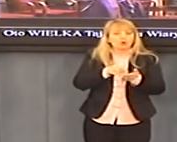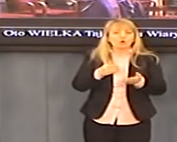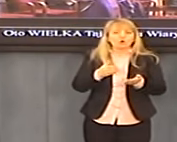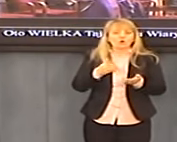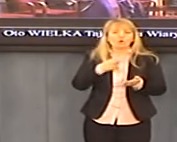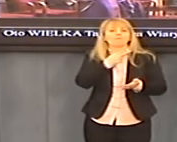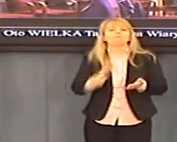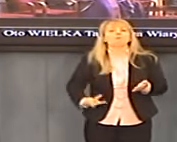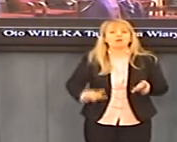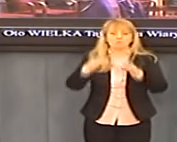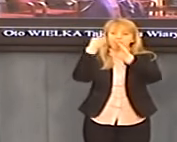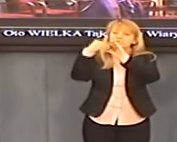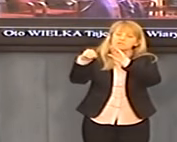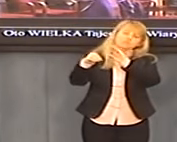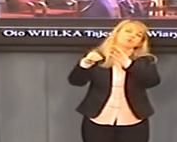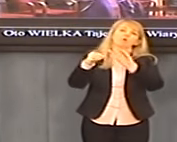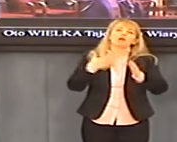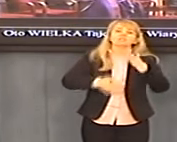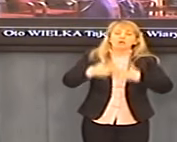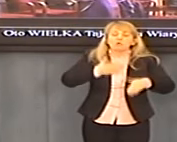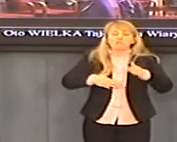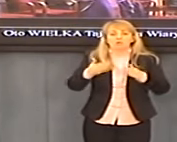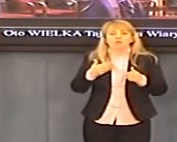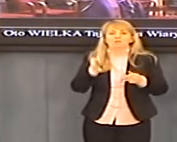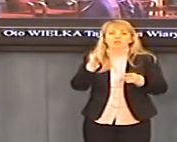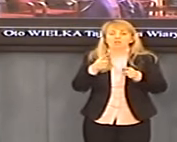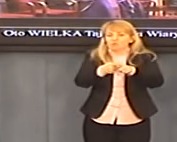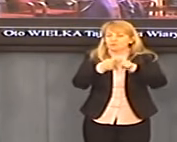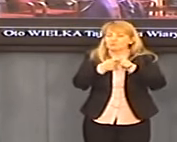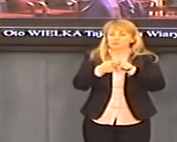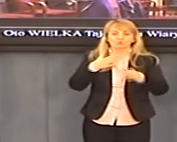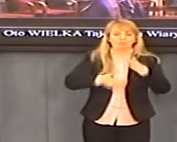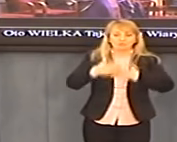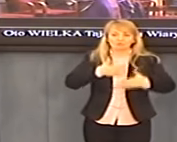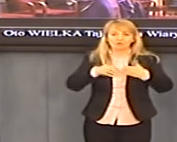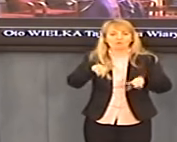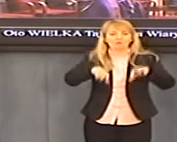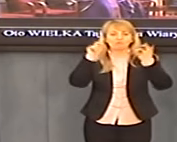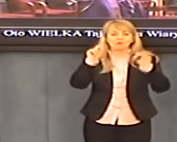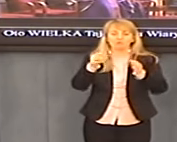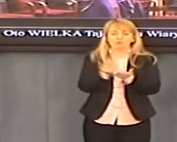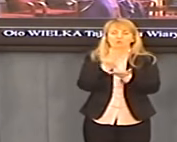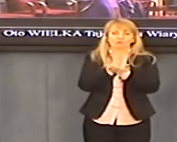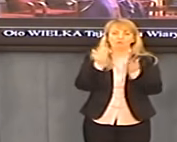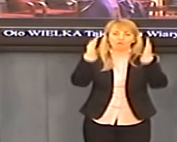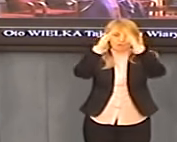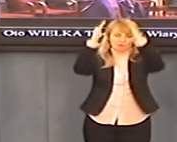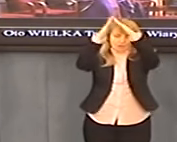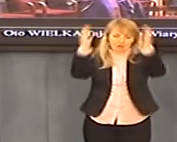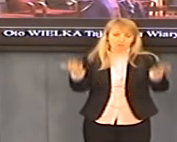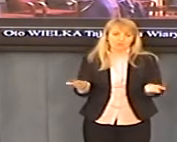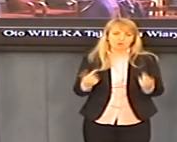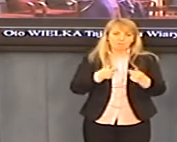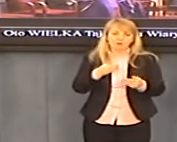takie epatowanie sojuszem Polski, kraju bądź co, bądź